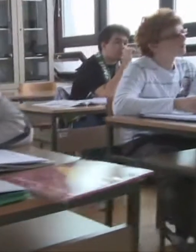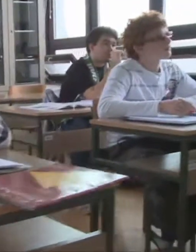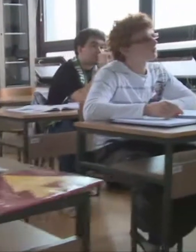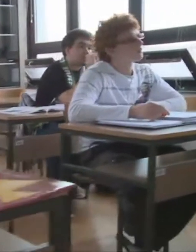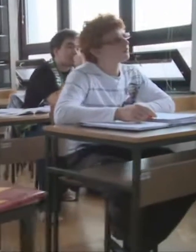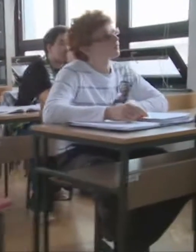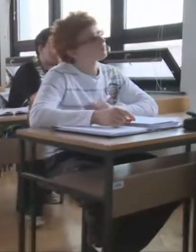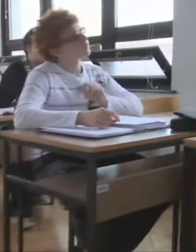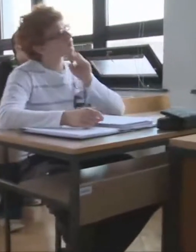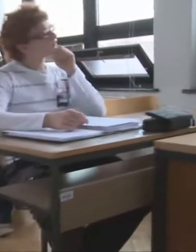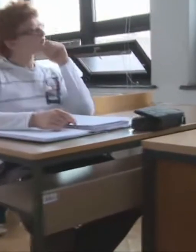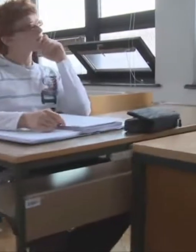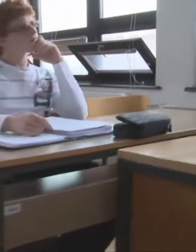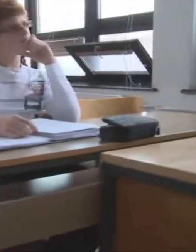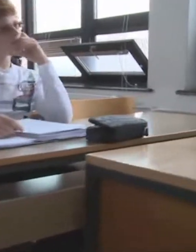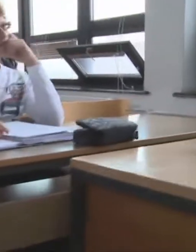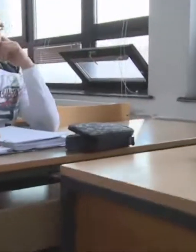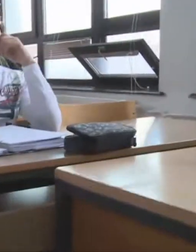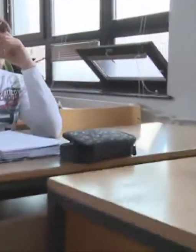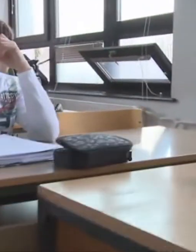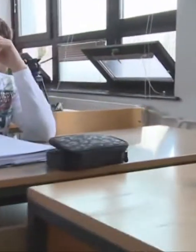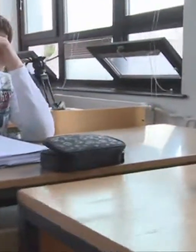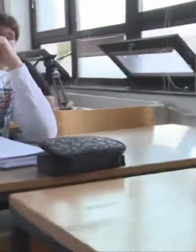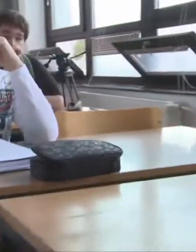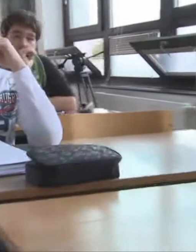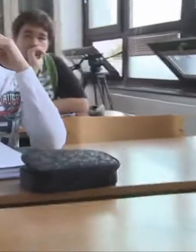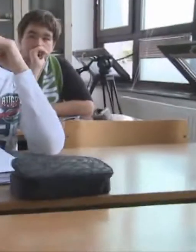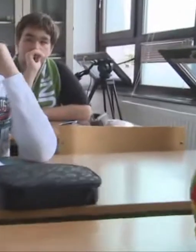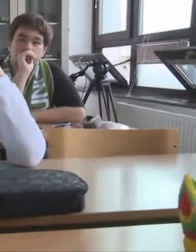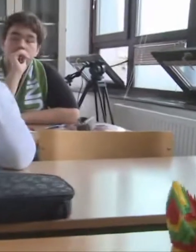Torej, tale stavr, se sprinjamo, je tudi uveden. Tako.